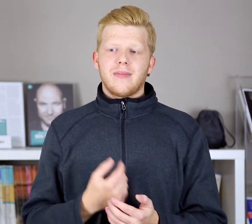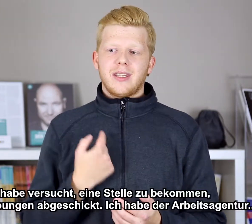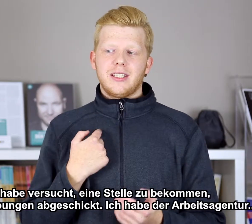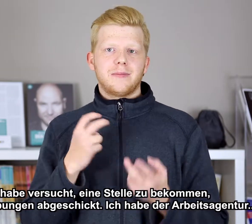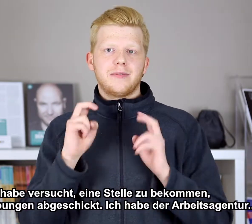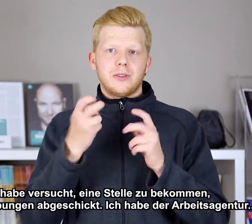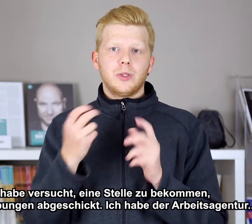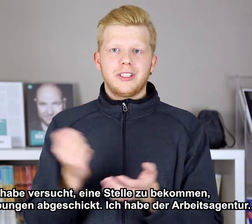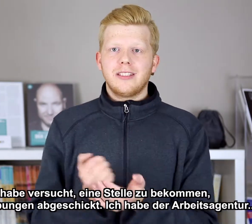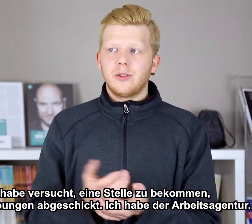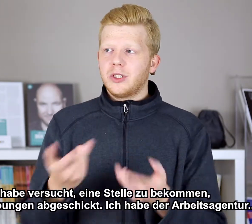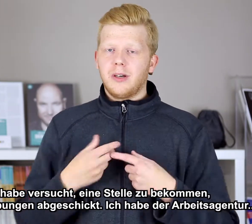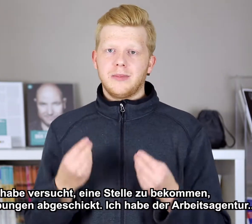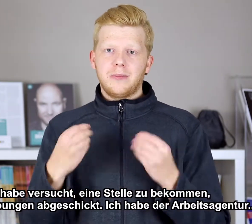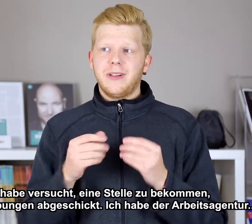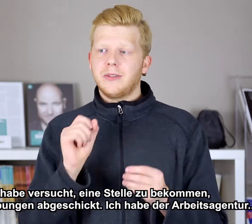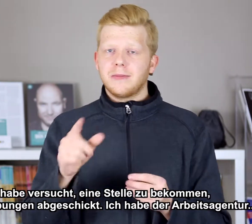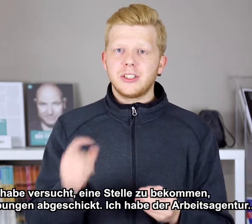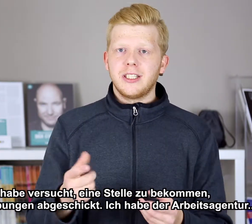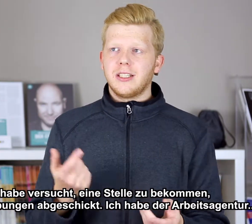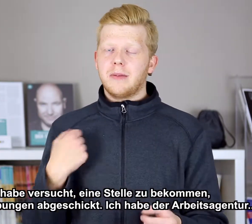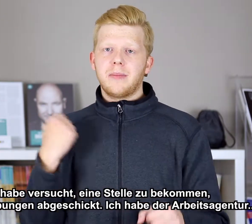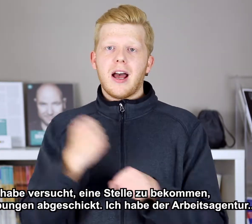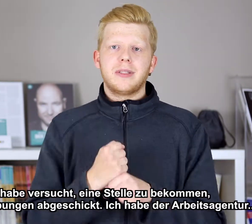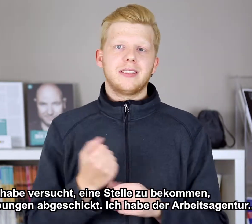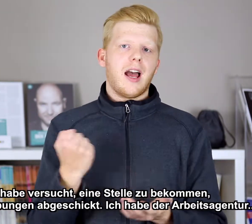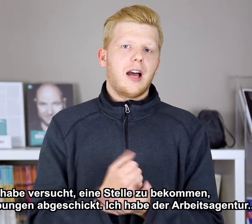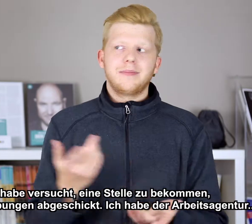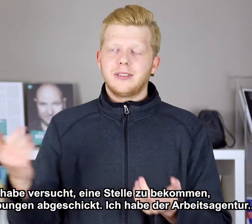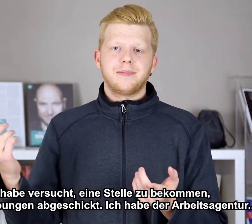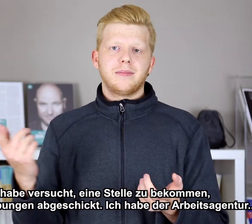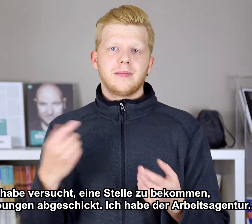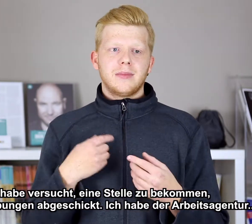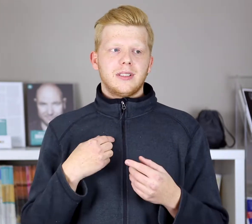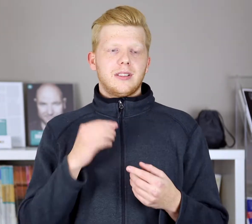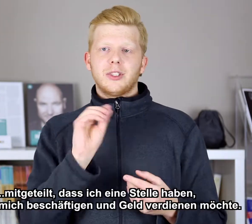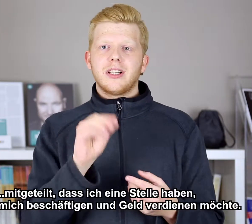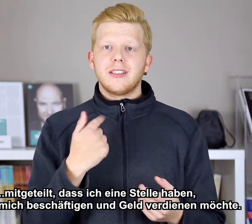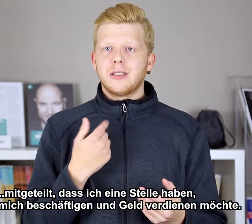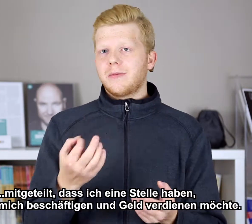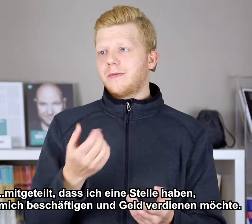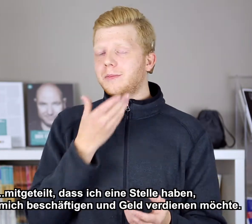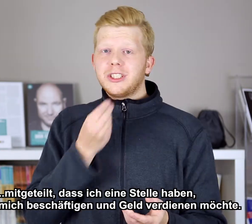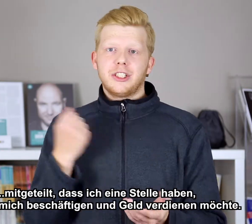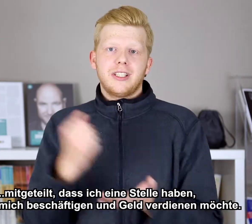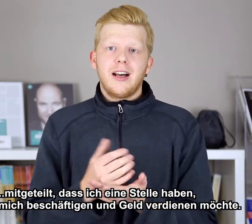Ich habe versucht, Stellen zu bekommen, habe Bewerbungen abgeschickt, habe am Arbeitsamt Bescheid gesagt. Ich möchte die Stelle